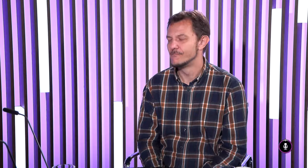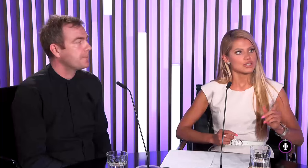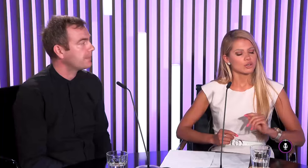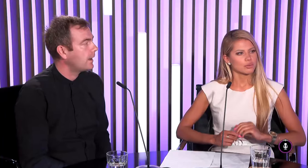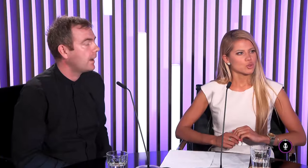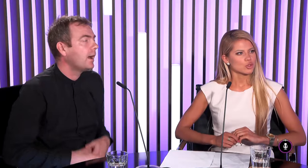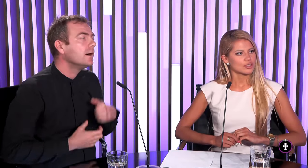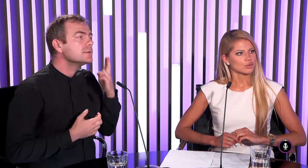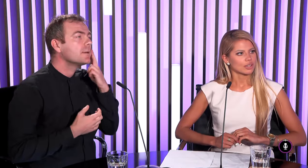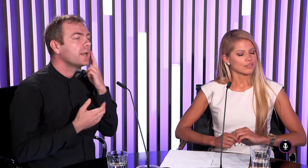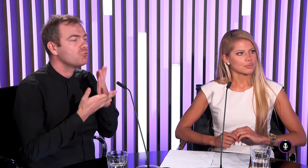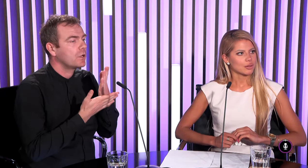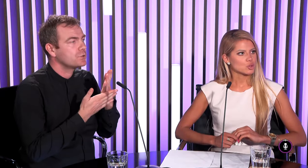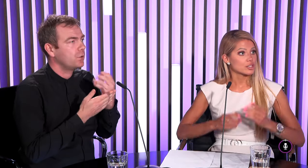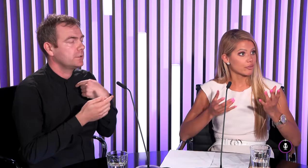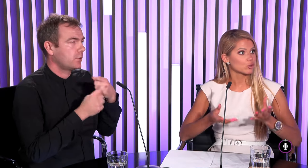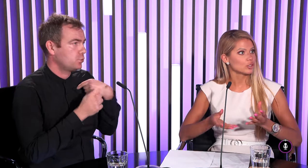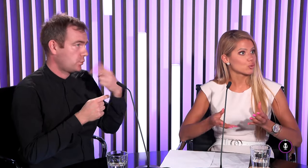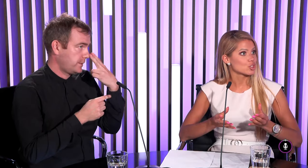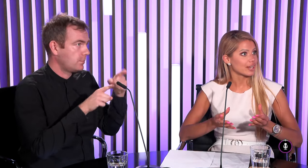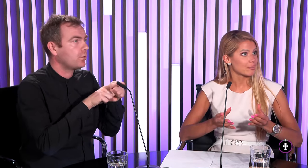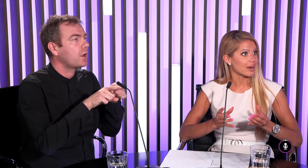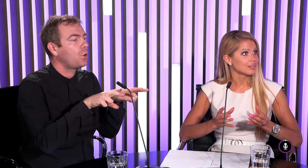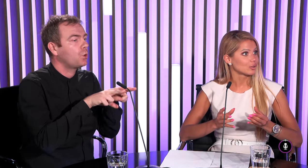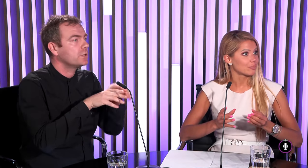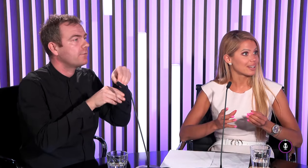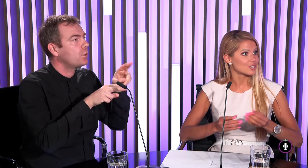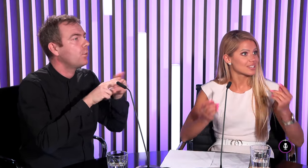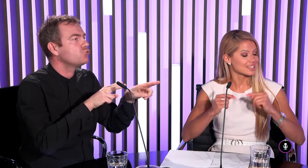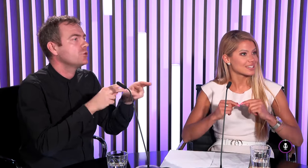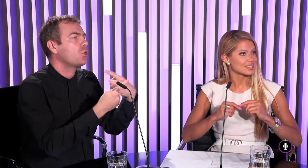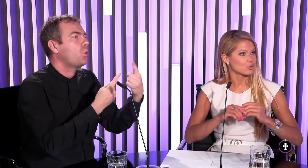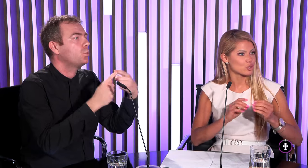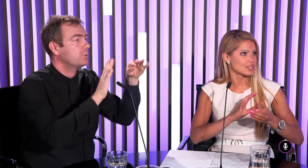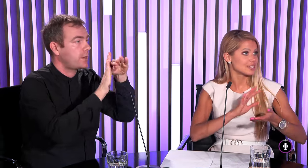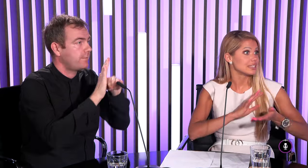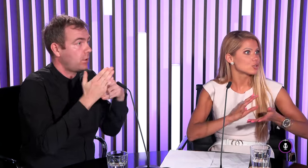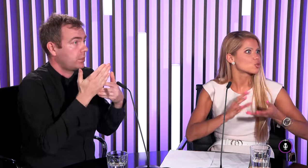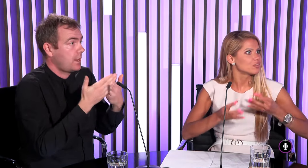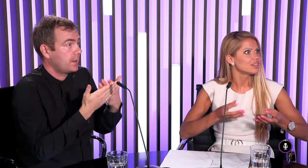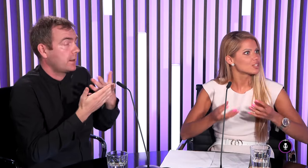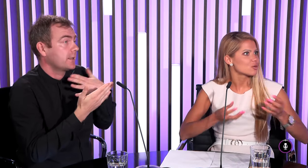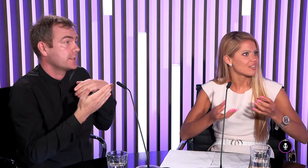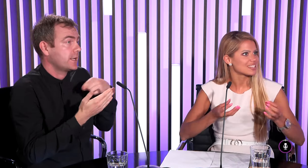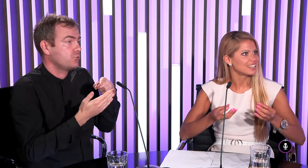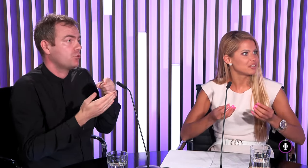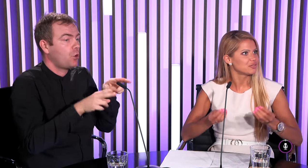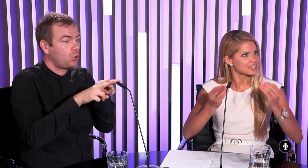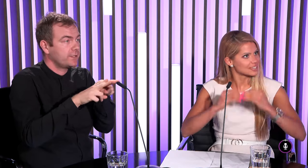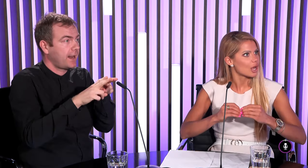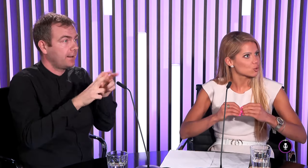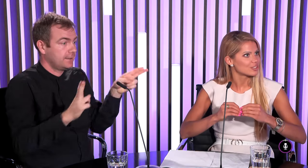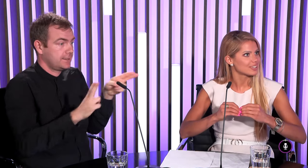či častokrát možno keď som to tak navnímala môžete si aj v rodine určiť nejaké pravidlo napríklad že keď sa chcete stretnúť že si niečo čo vy viete že je pre vás